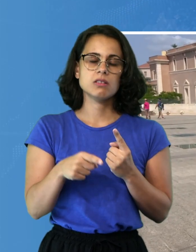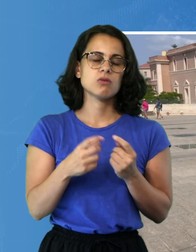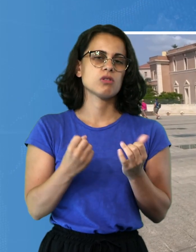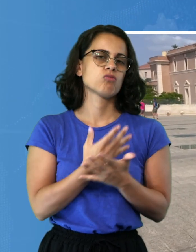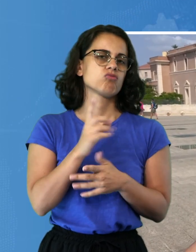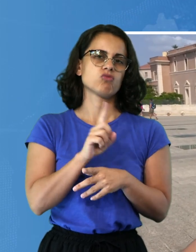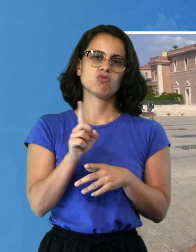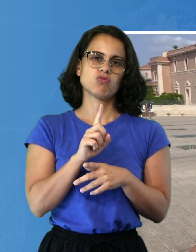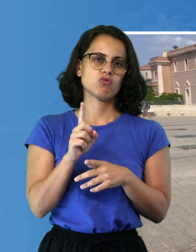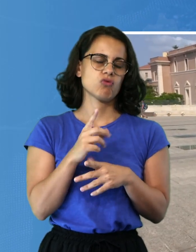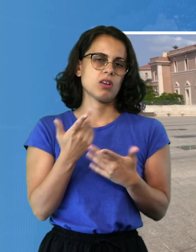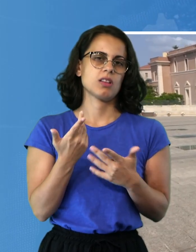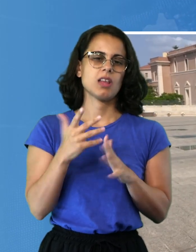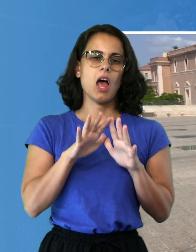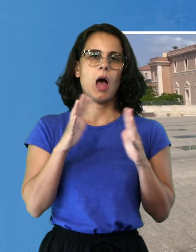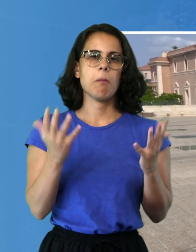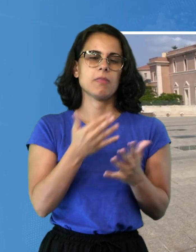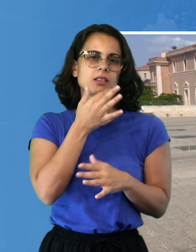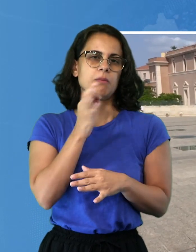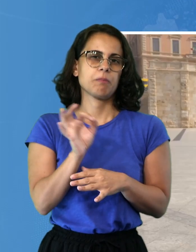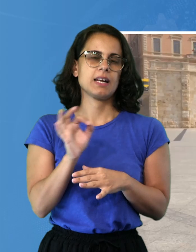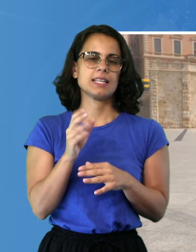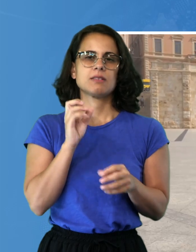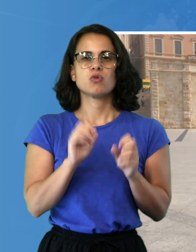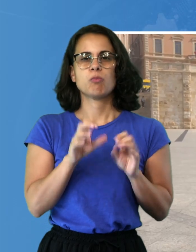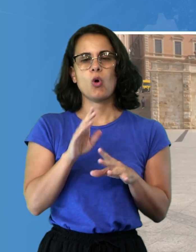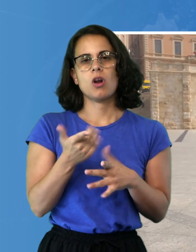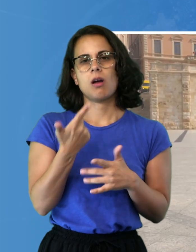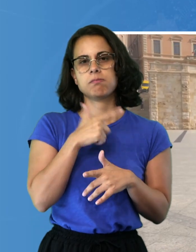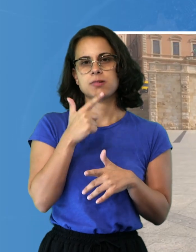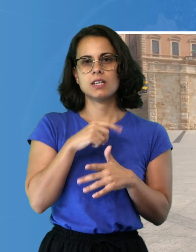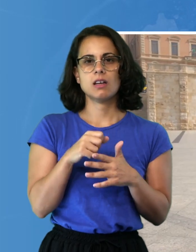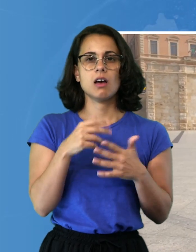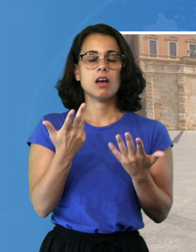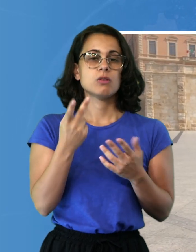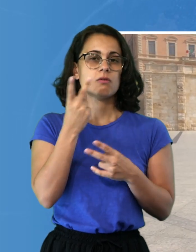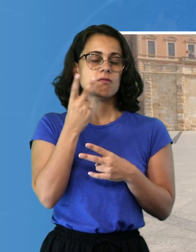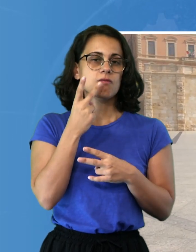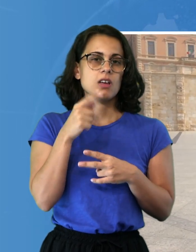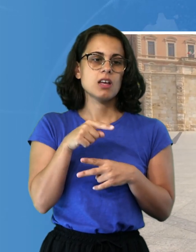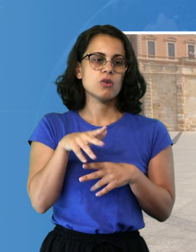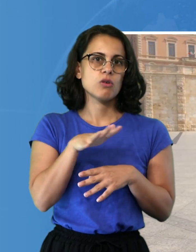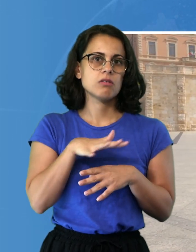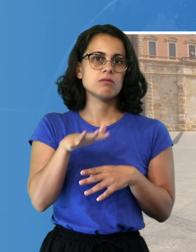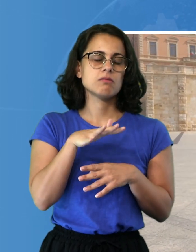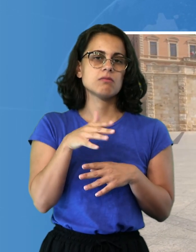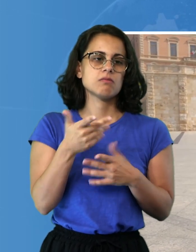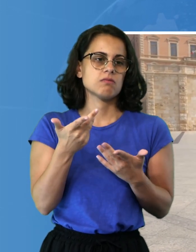deturpare un ambiente meraviglioso come questo. La cosa brutta è lasciarlo allo sfaccello e a questo stato di